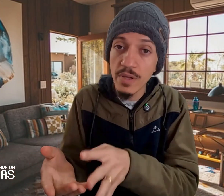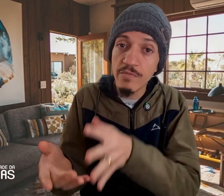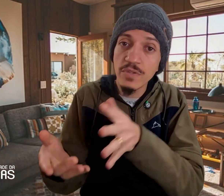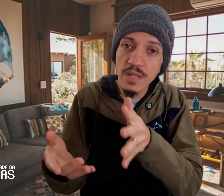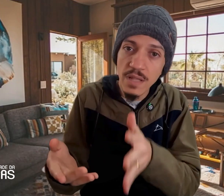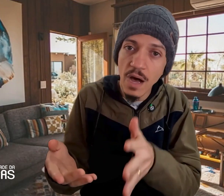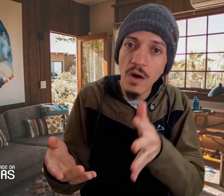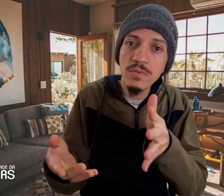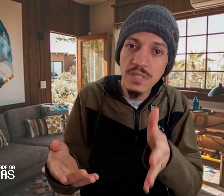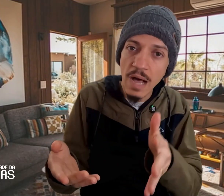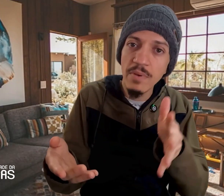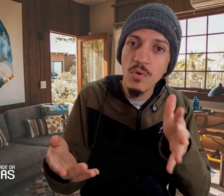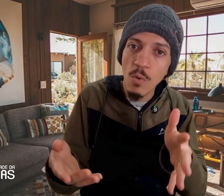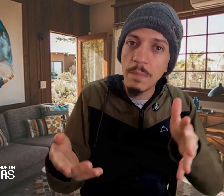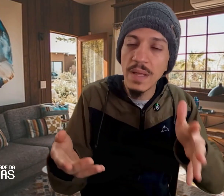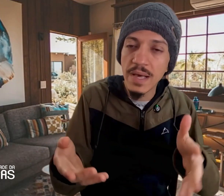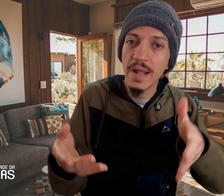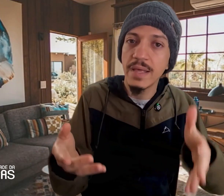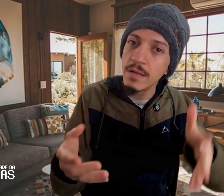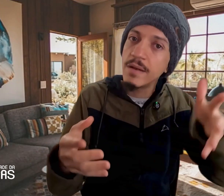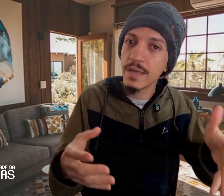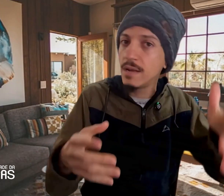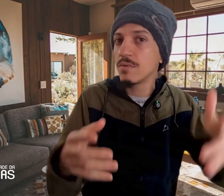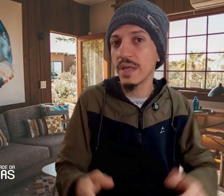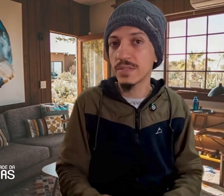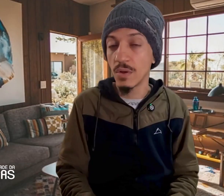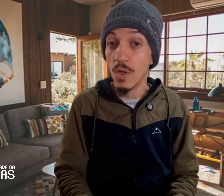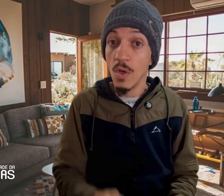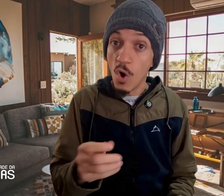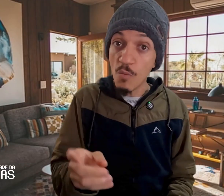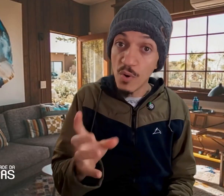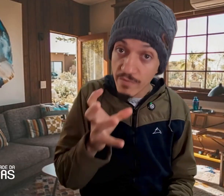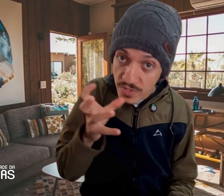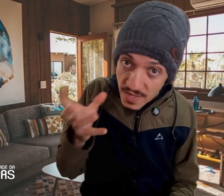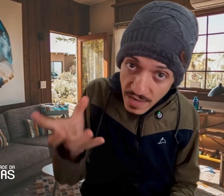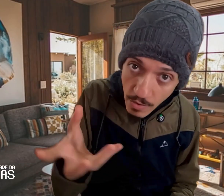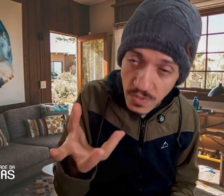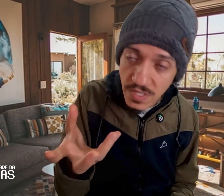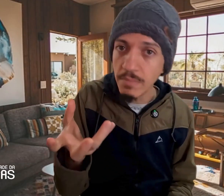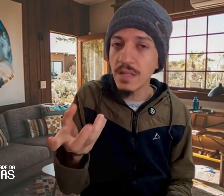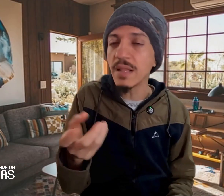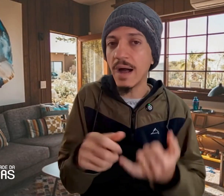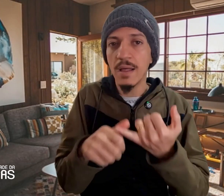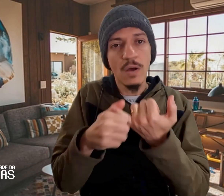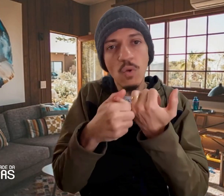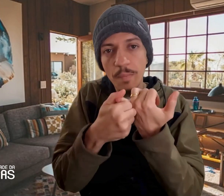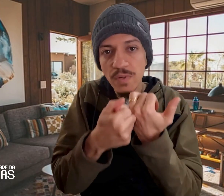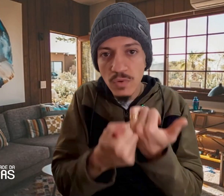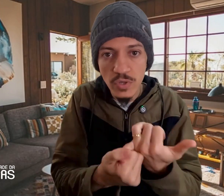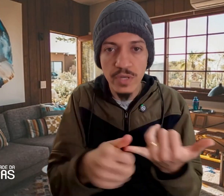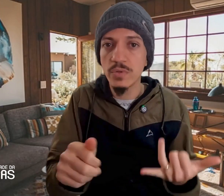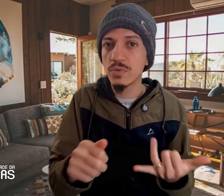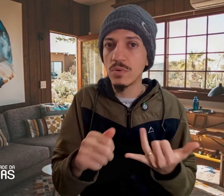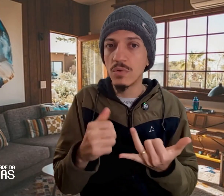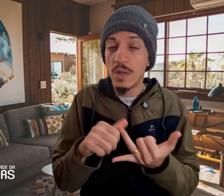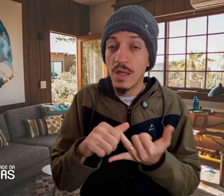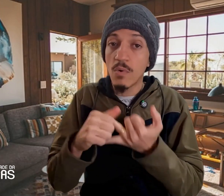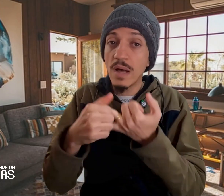você não sabe como aplicar aquilo naquele contexto, ou porque você não sabe lidar com a psicologia do surdo, com as